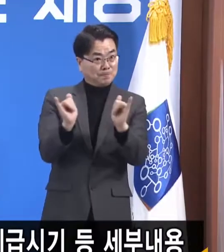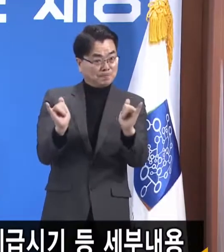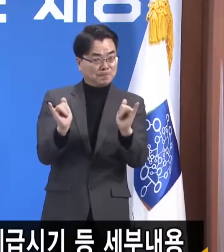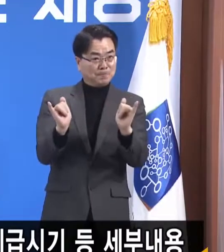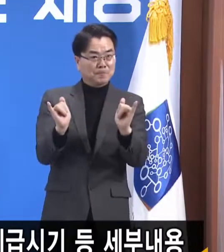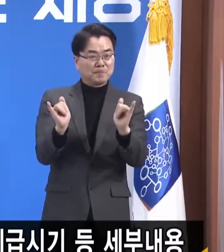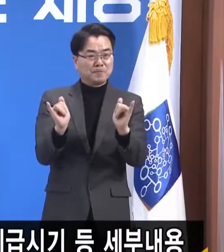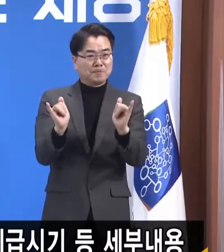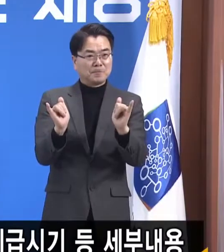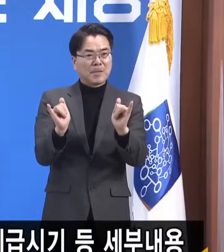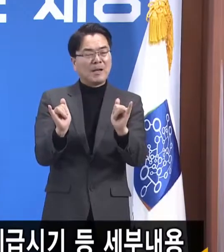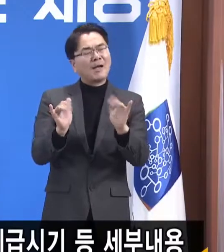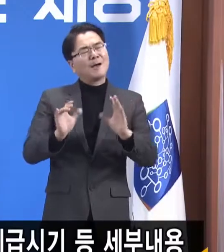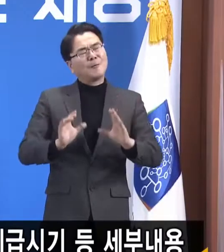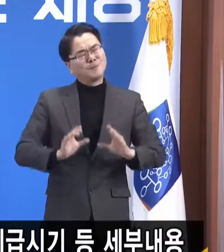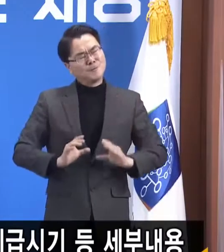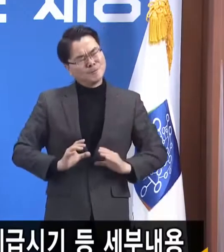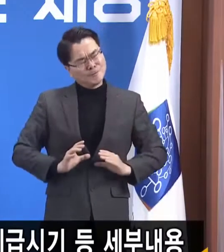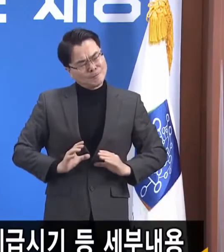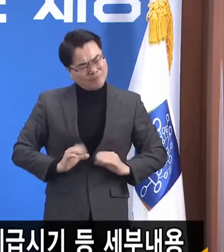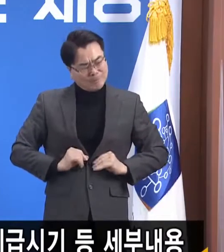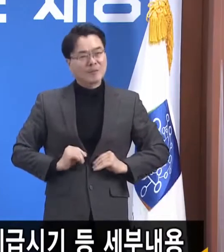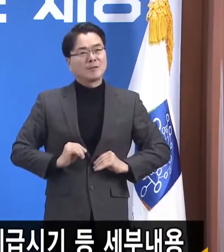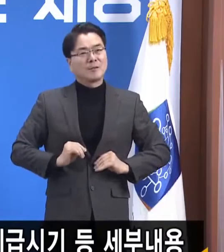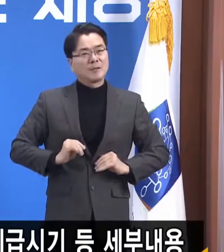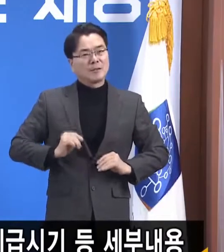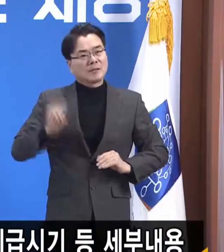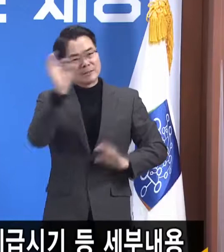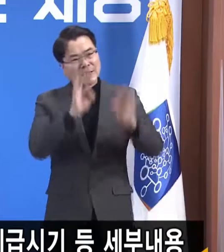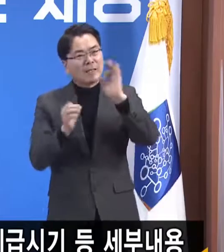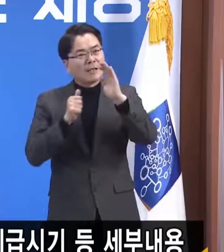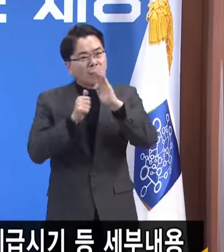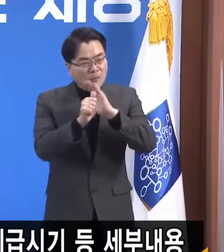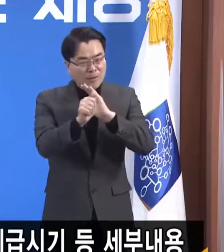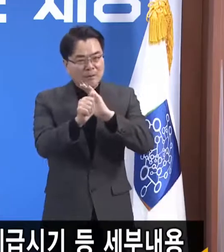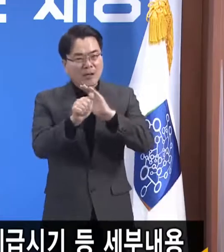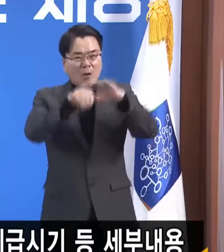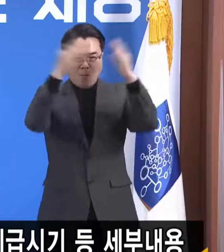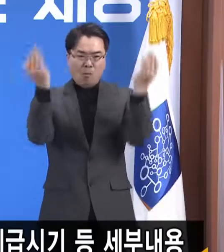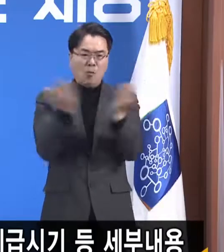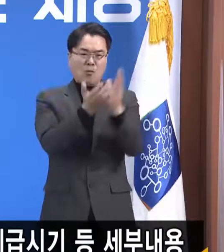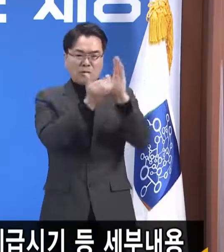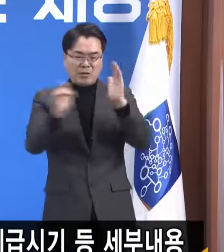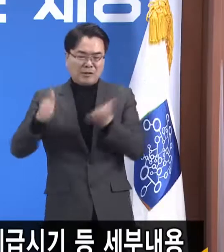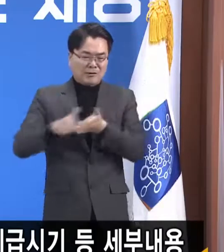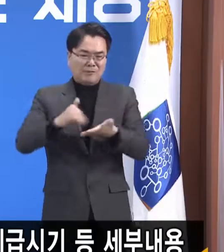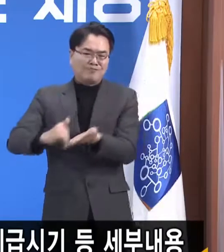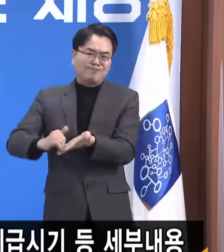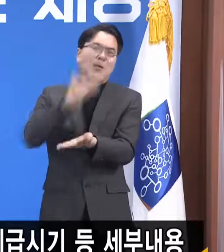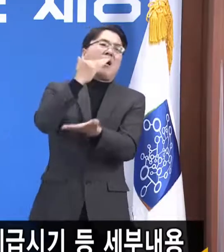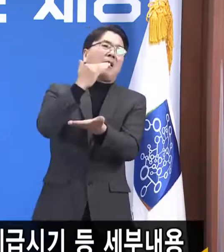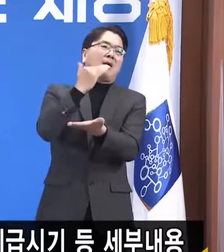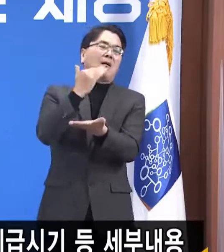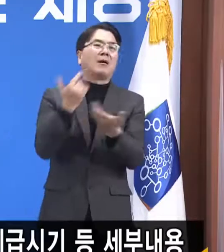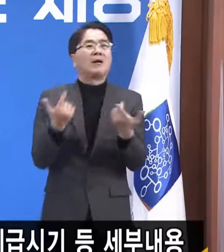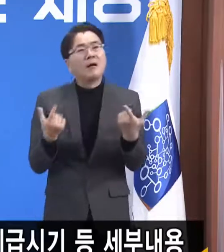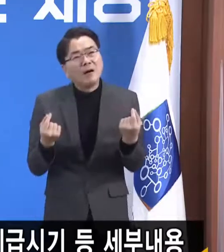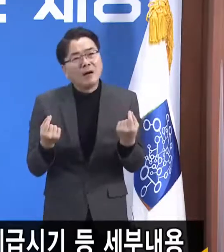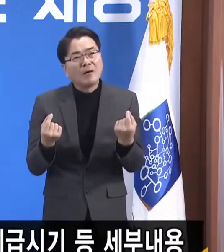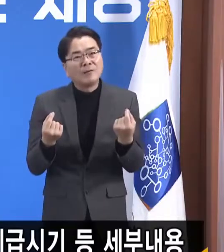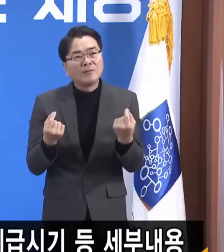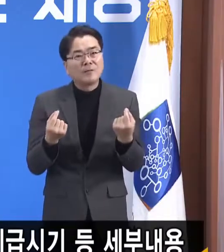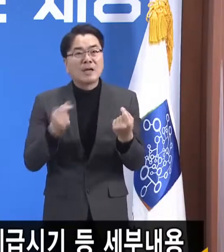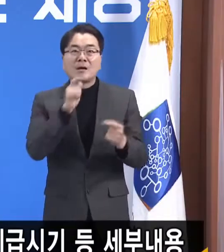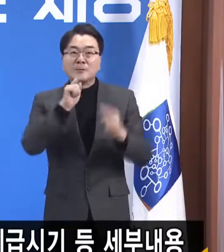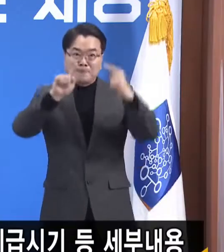배고파서 나왔다 온 가족이 거리로 쫓겨나게 생겼다 라고 하시면서 설 대목에